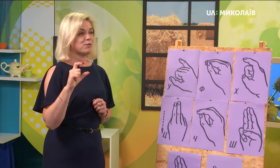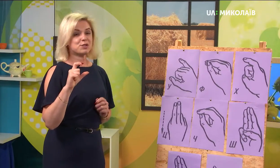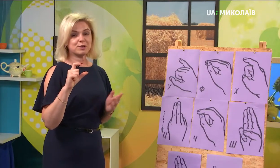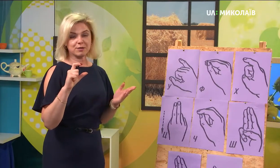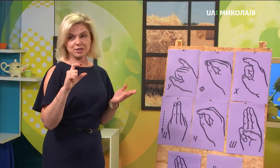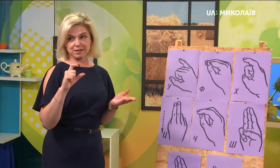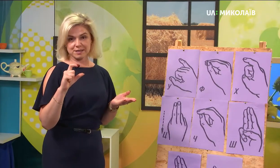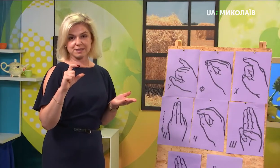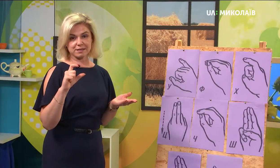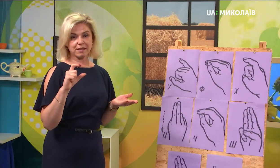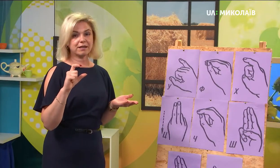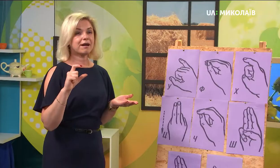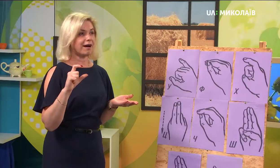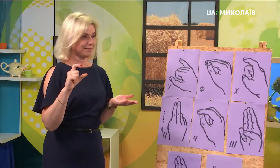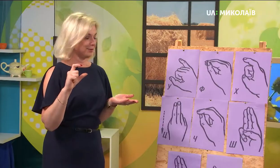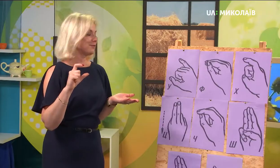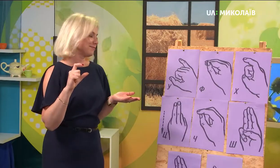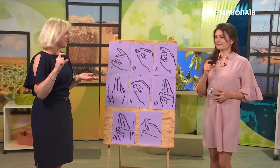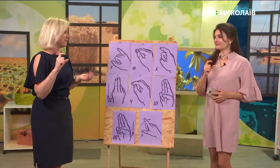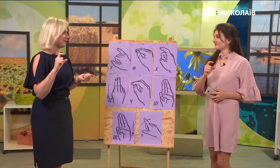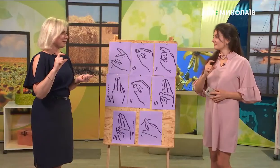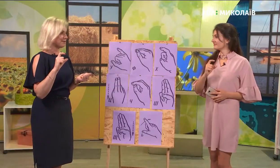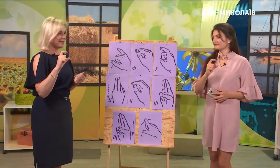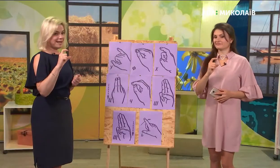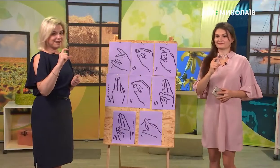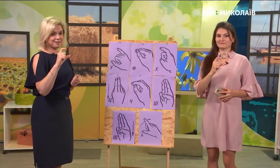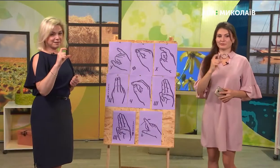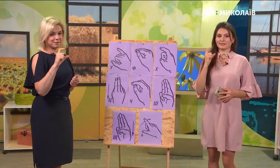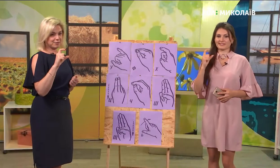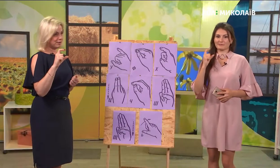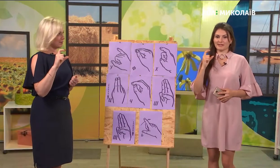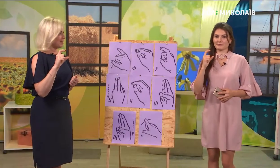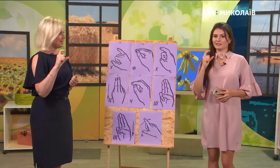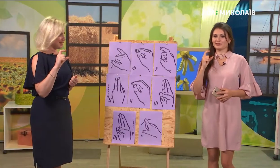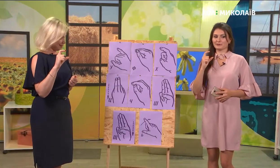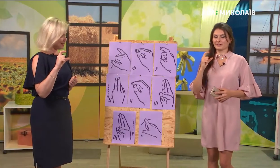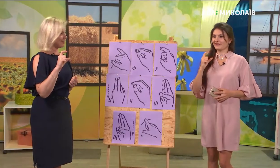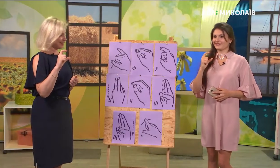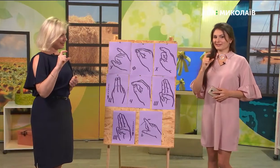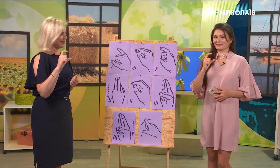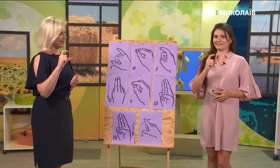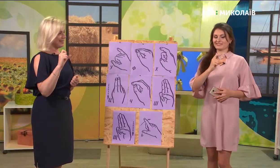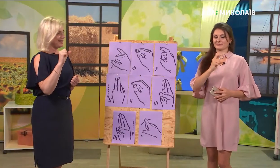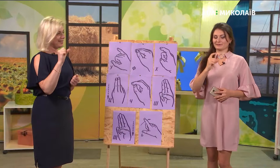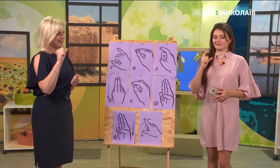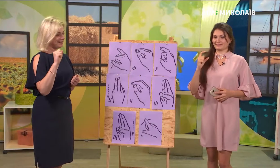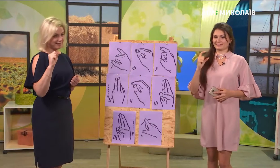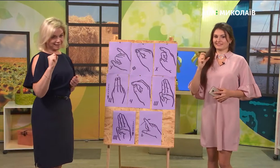можемо також скласти склад Х. Ну, як ми… Поки тримаємо літеру, далеко не відійшли. І А.